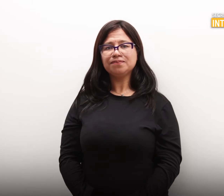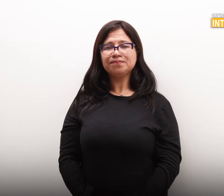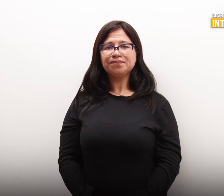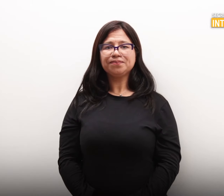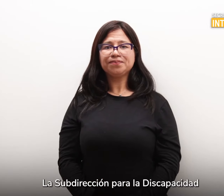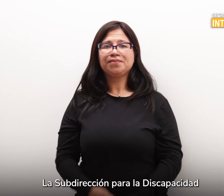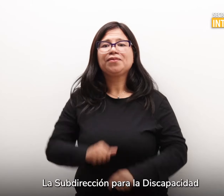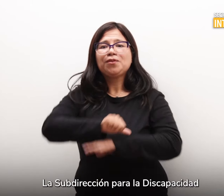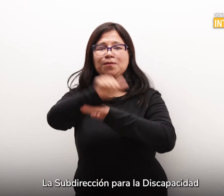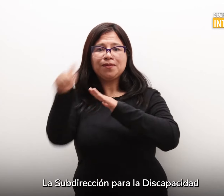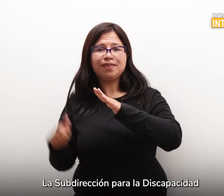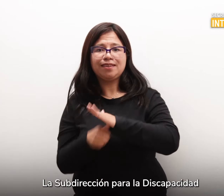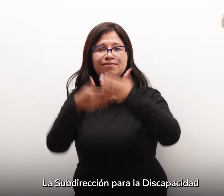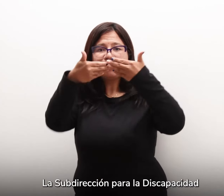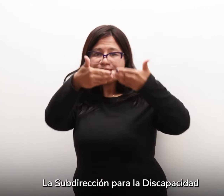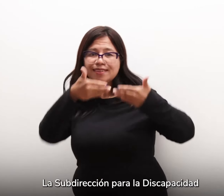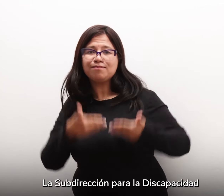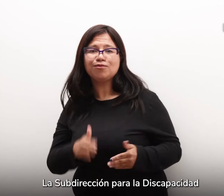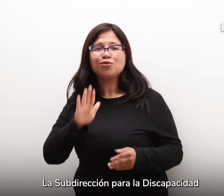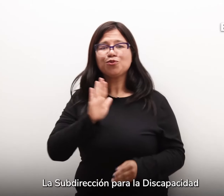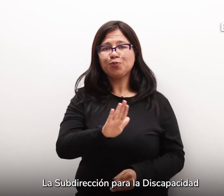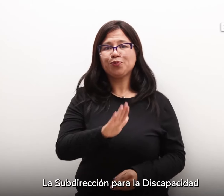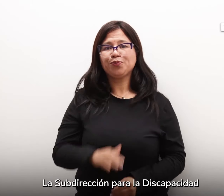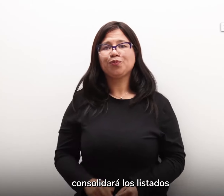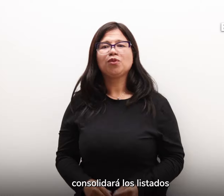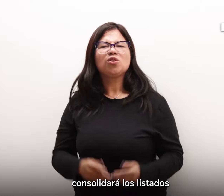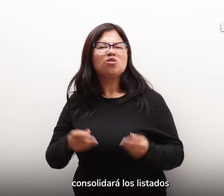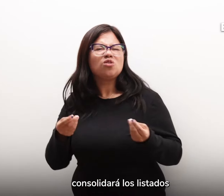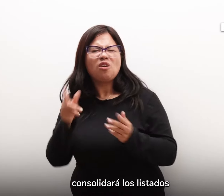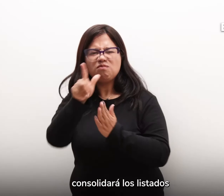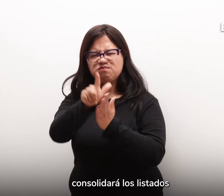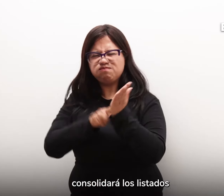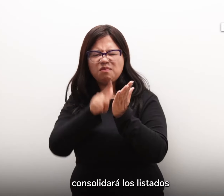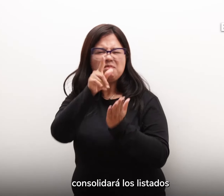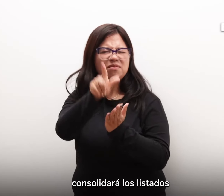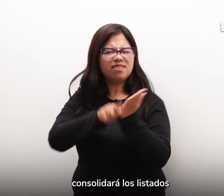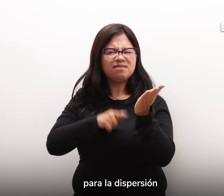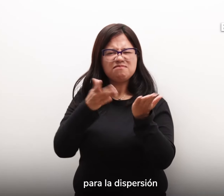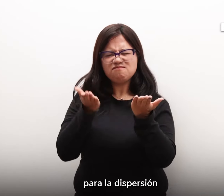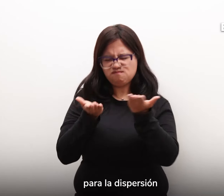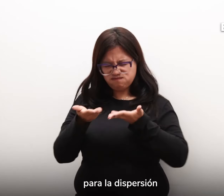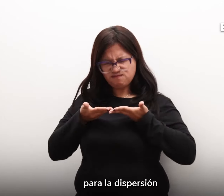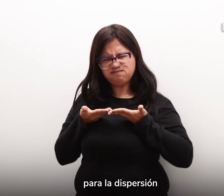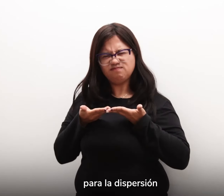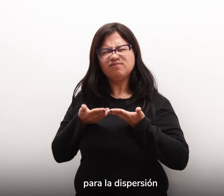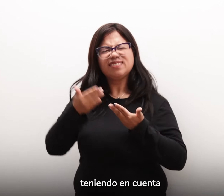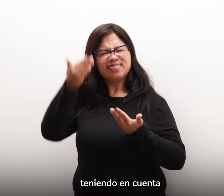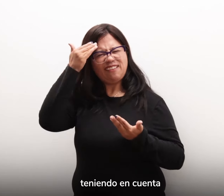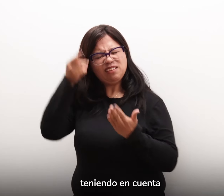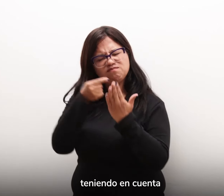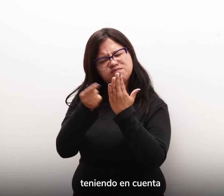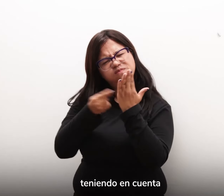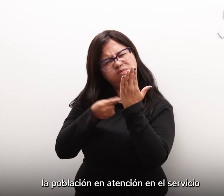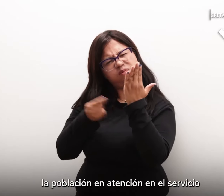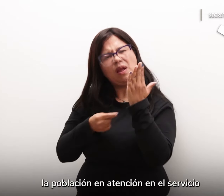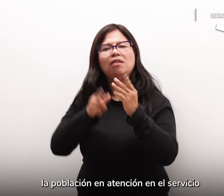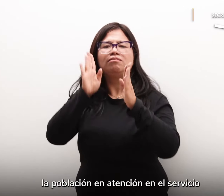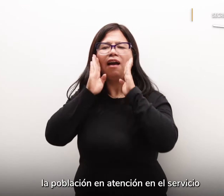La subdirección para la discapacidad consolidará los listados para la dispersión Teniendo en cuenta la población en